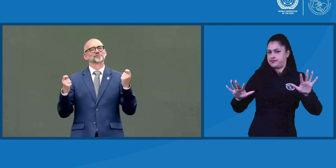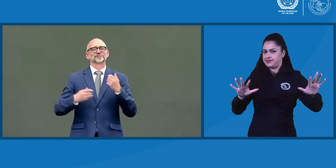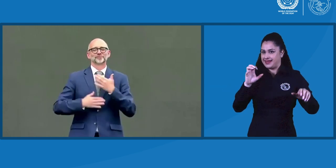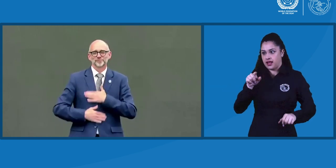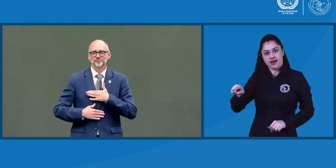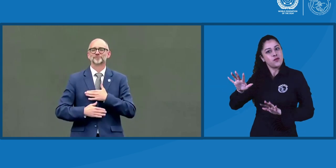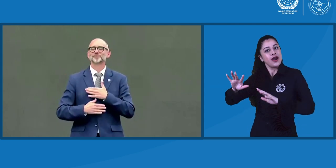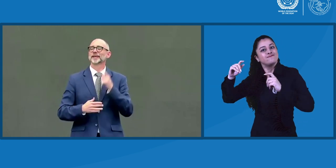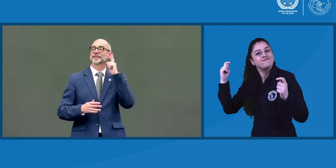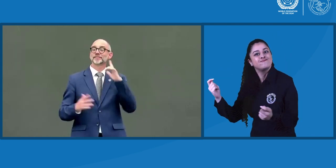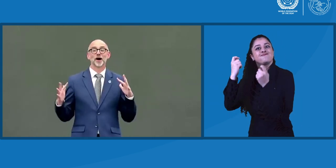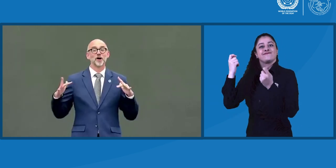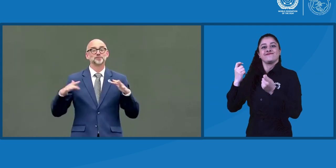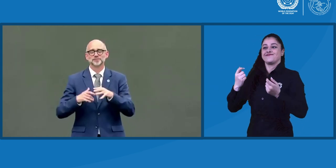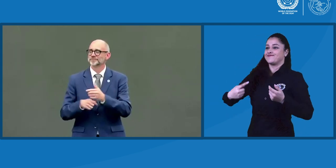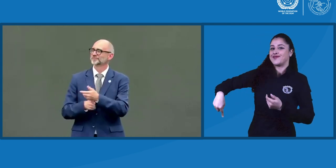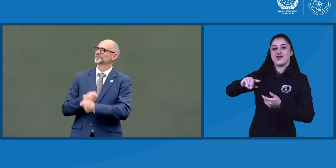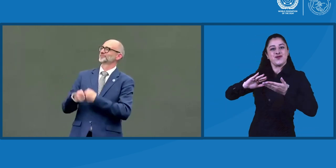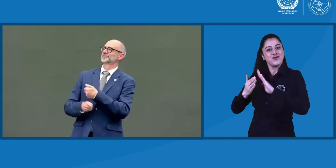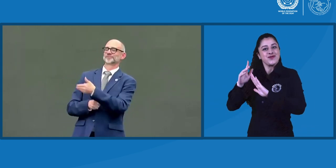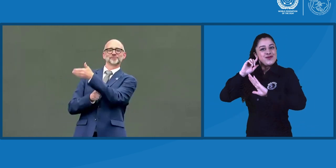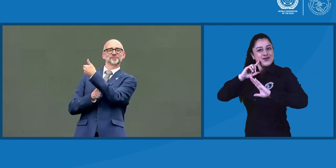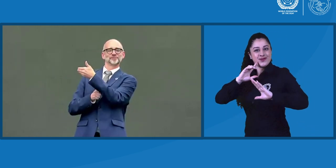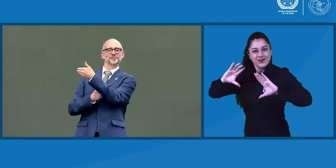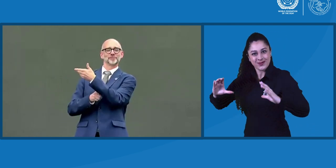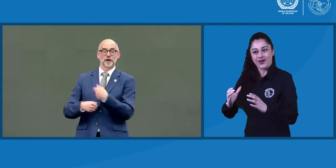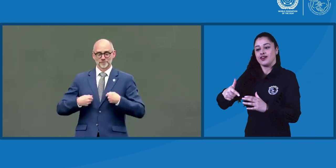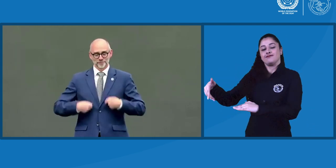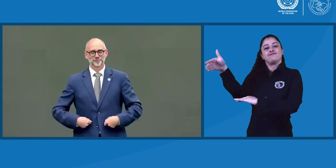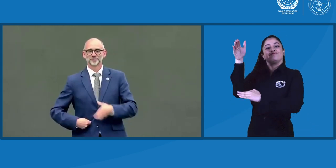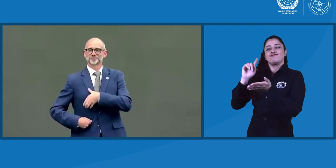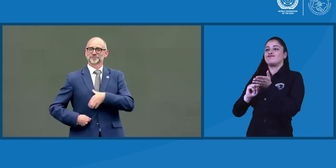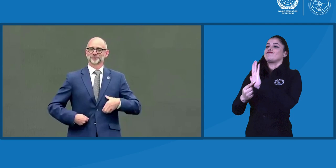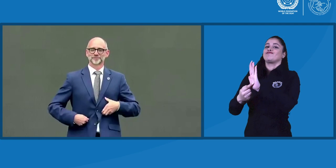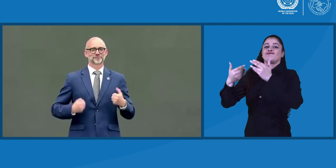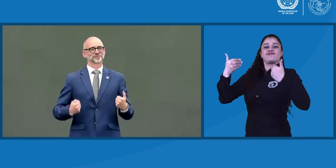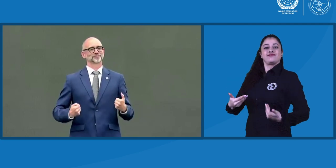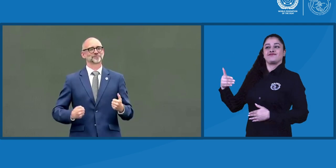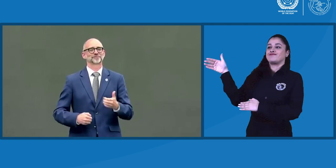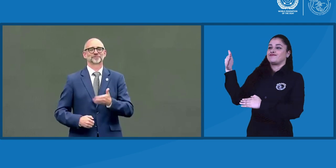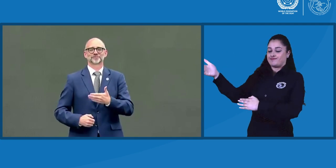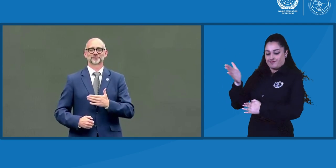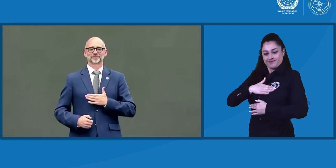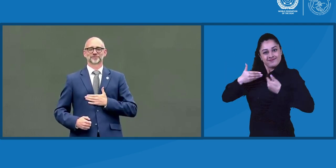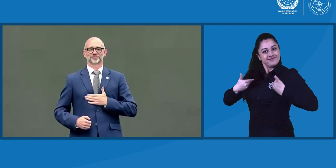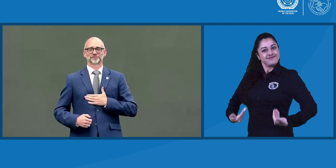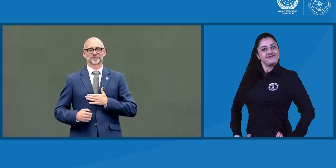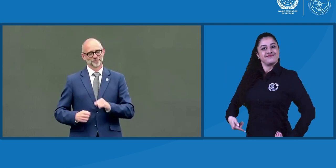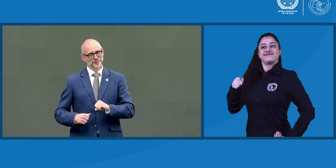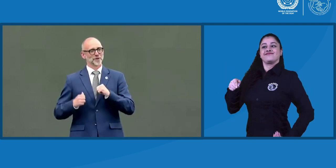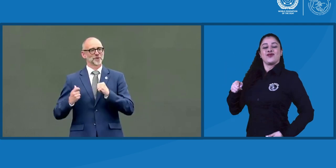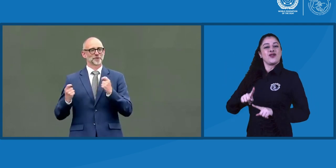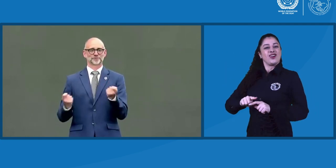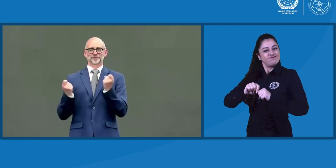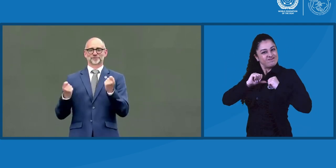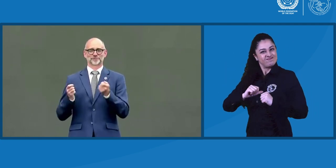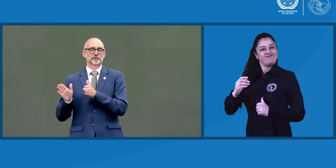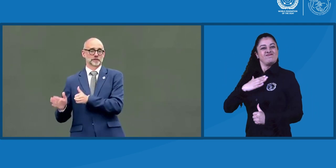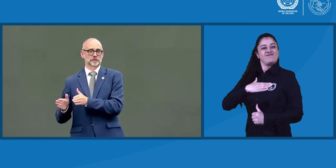que son dos cosas diferentes. La bandera es para nosotros, para izarla en eventos de personas sordas, para aportarla con orgullo, sentirla